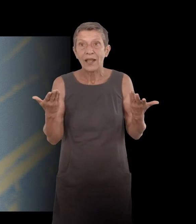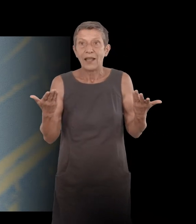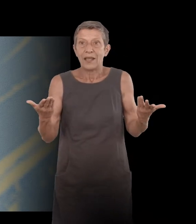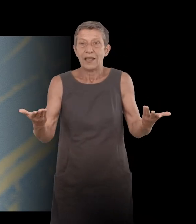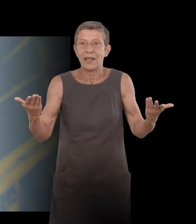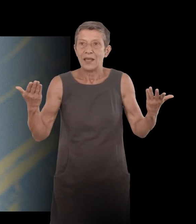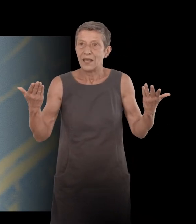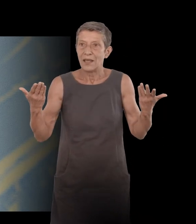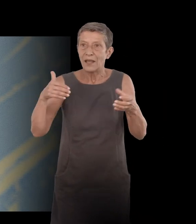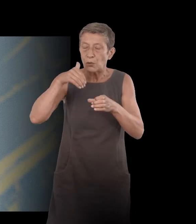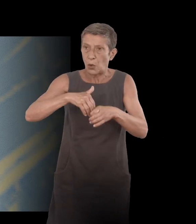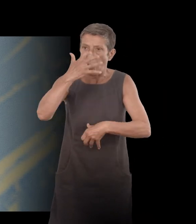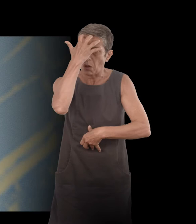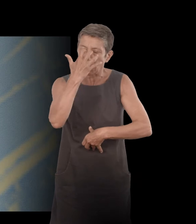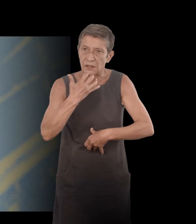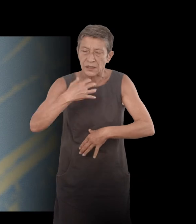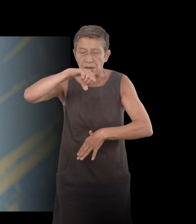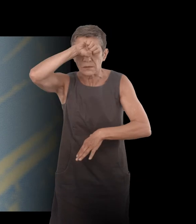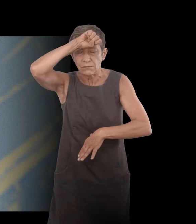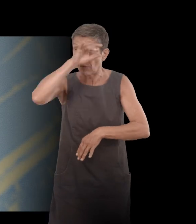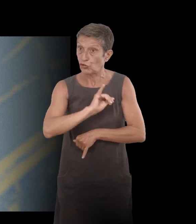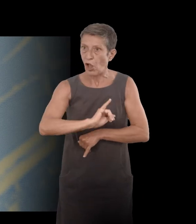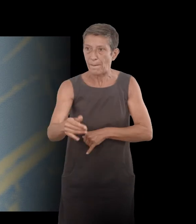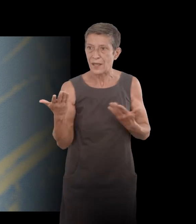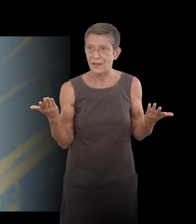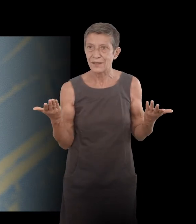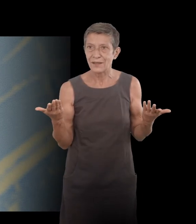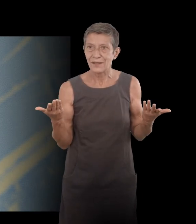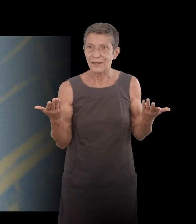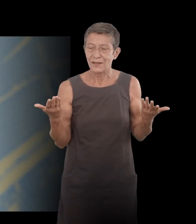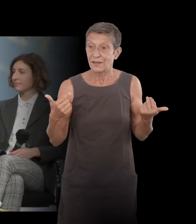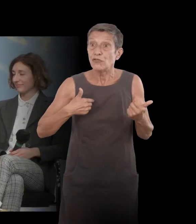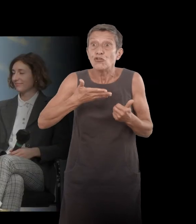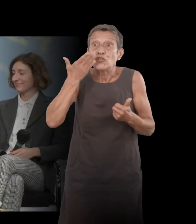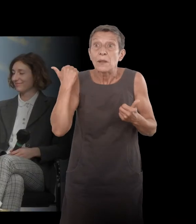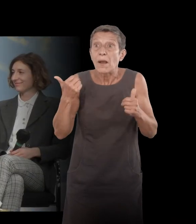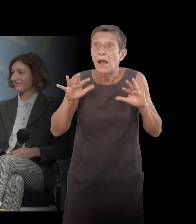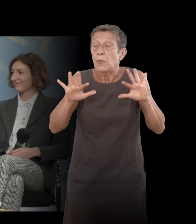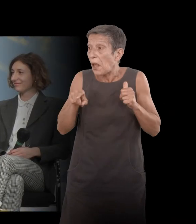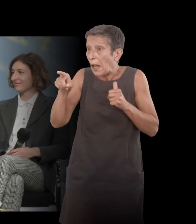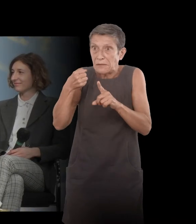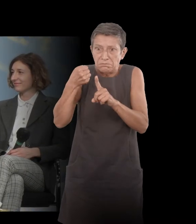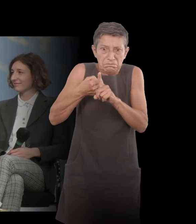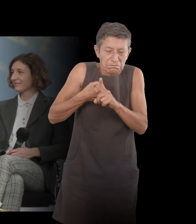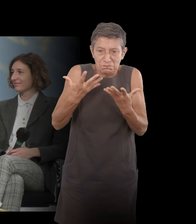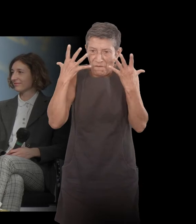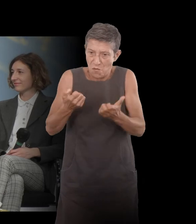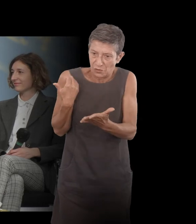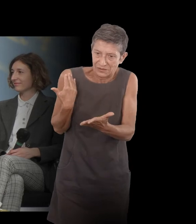de pathos. Et ça aussi, je ne sais pas si c'était une lutte dans l'écriture ou pas, mais c'est quand même compliqué,